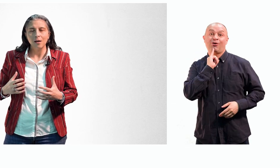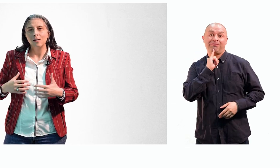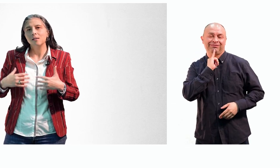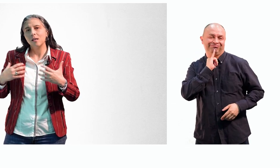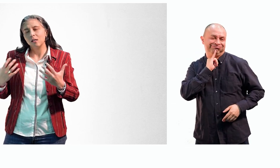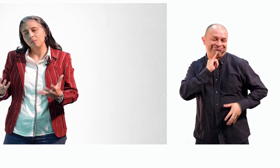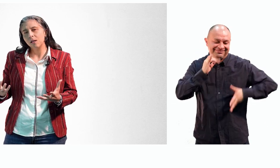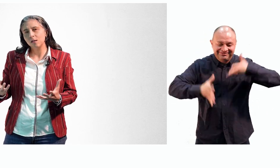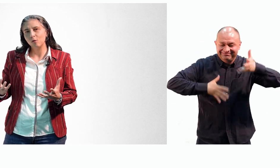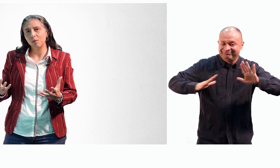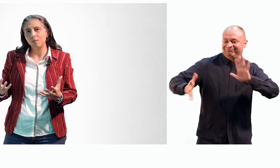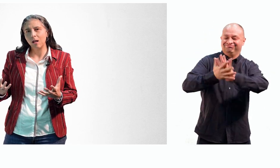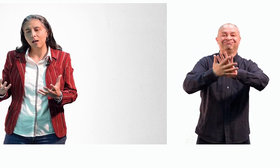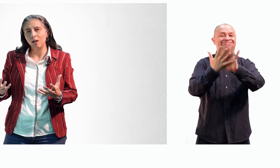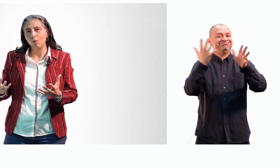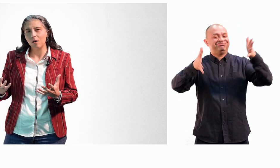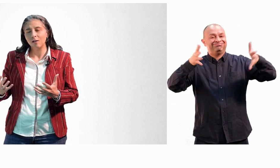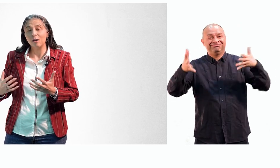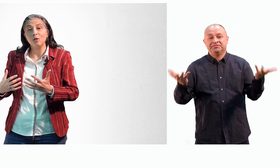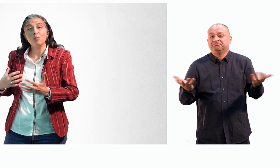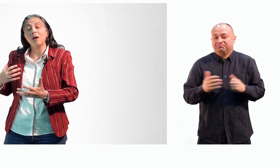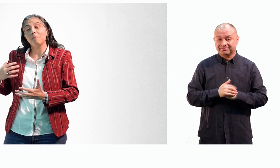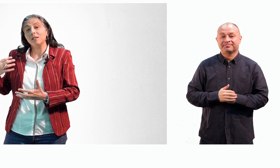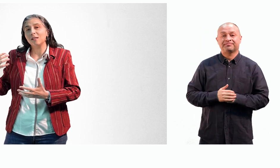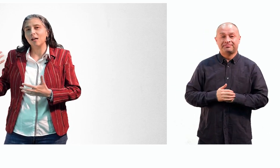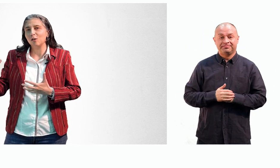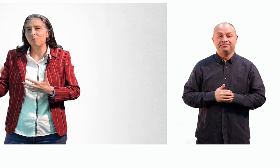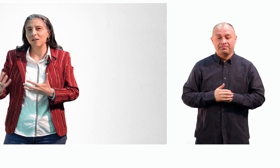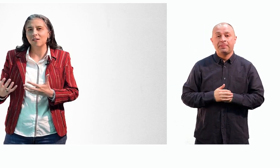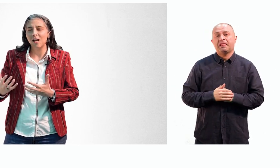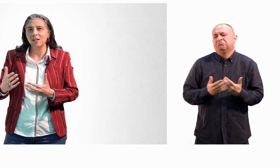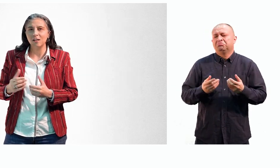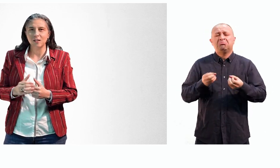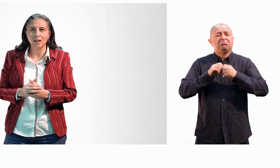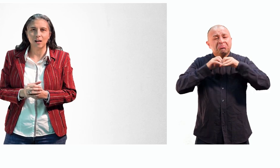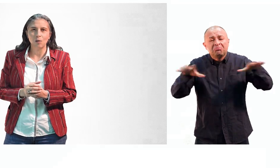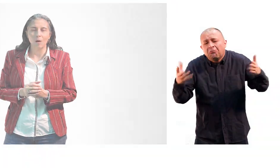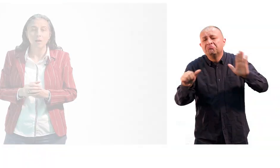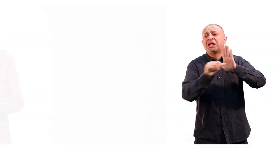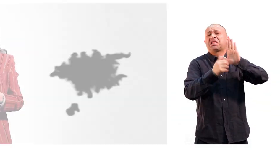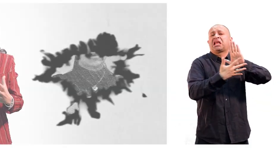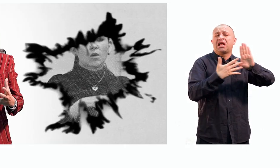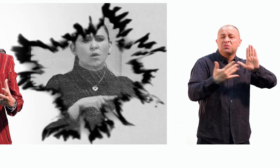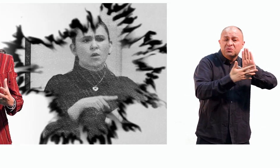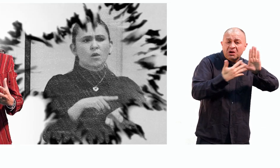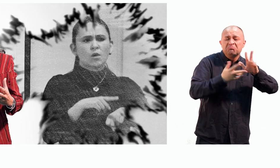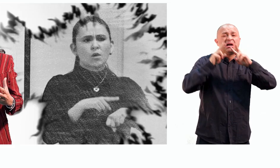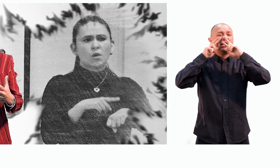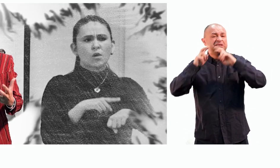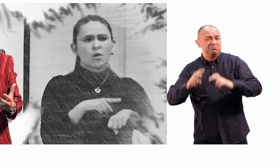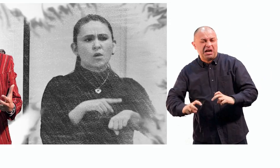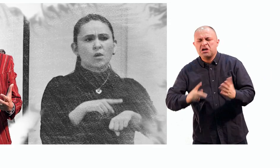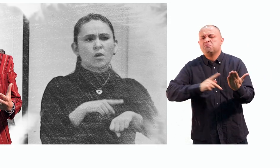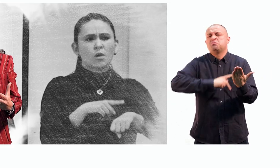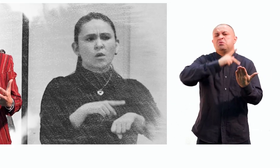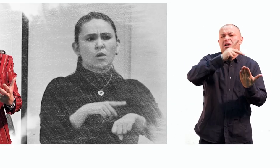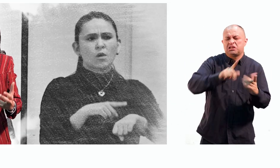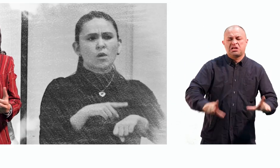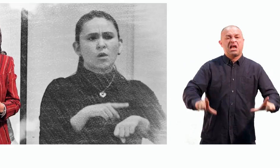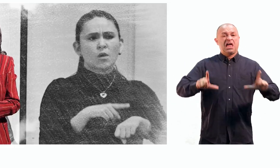se exprese en su primera lengua. Que ellos puedan presentar los parciales en esta lengua. Que puedan incluso presentar artículos